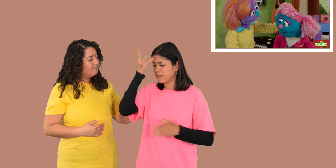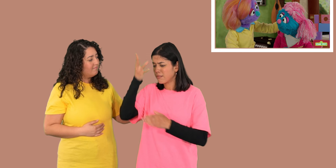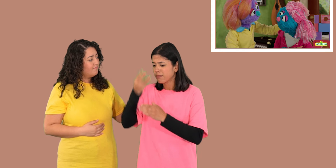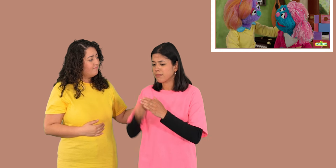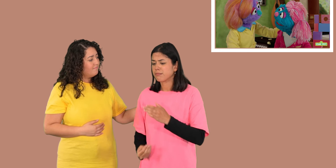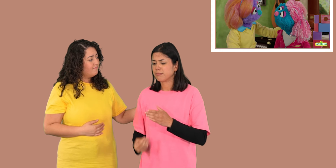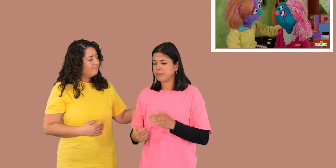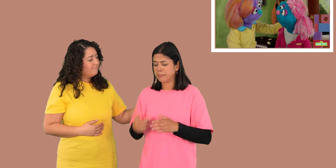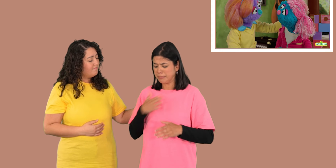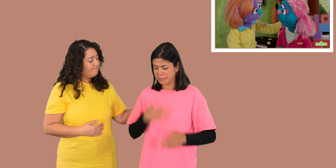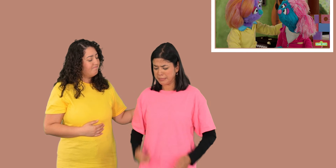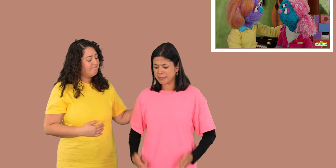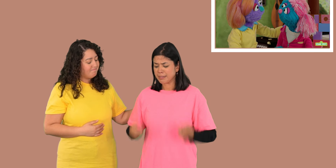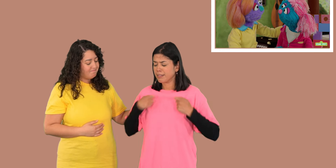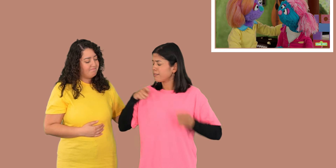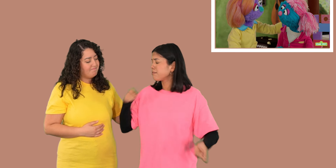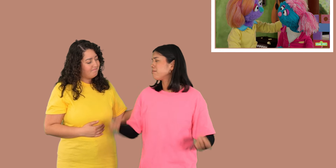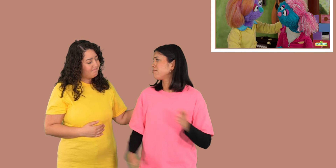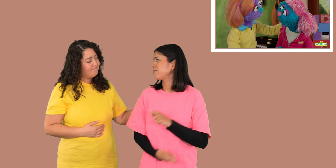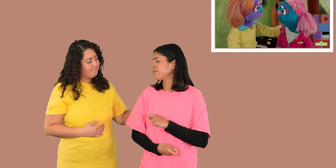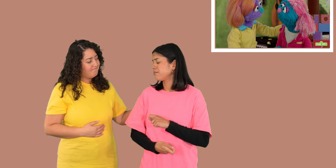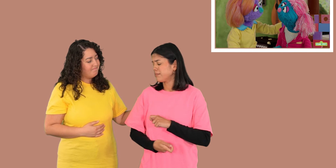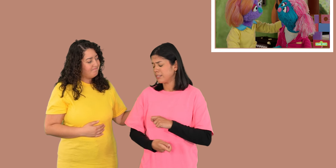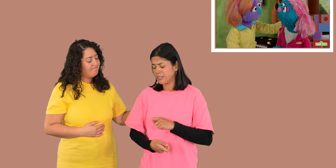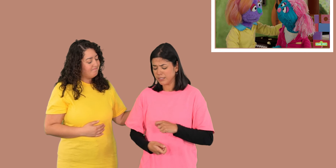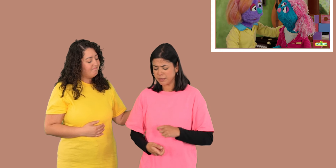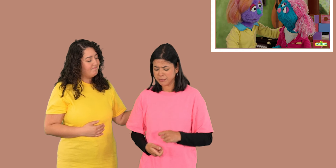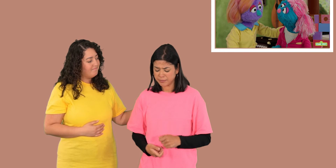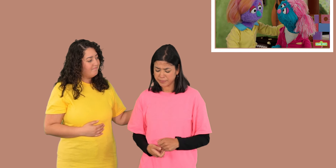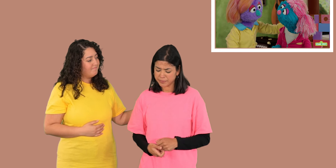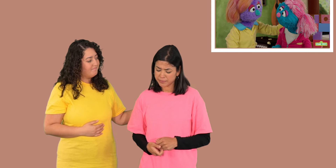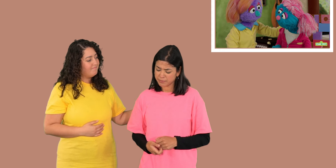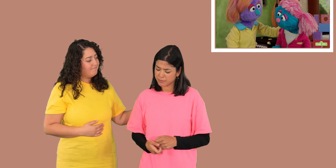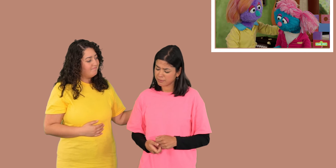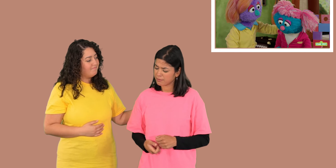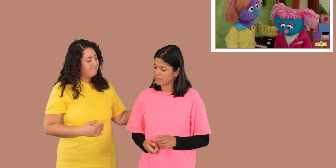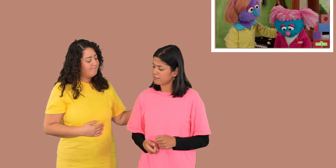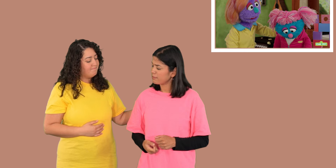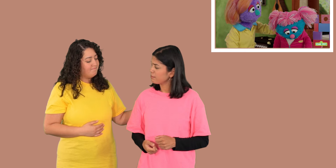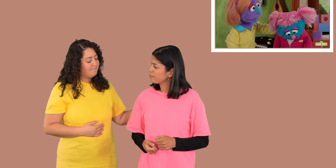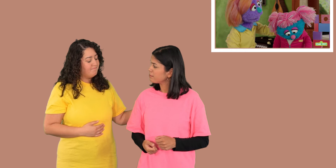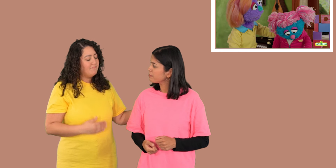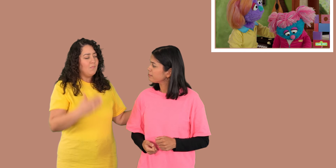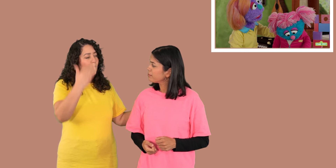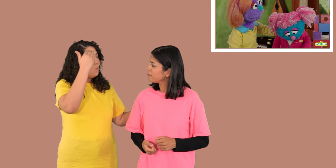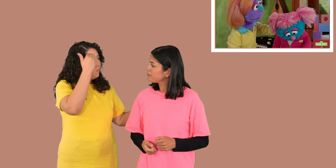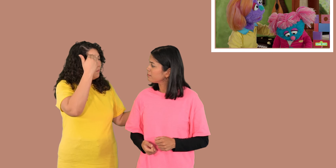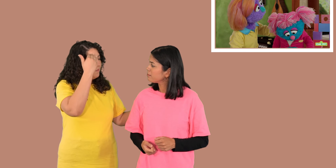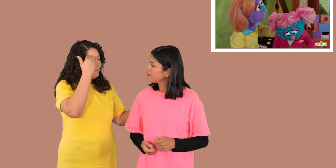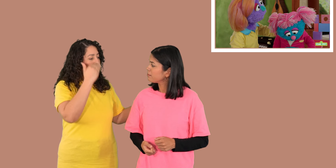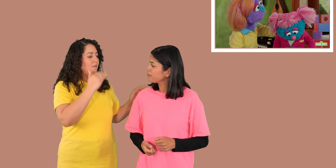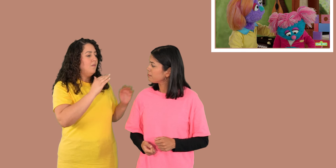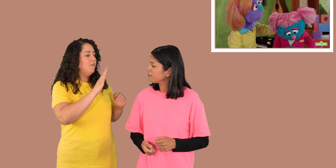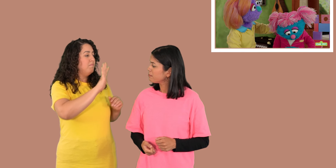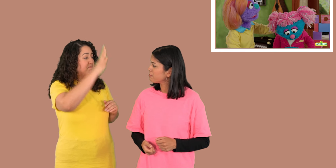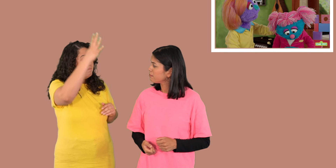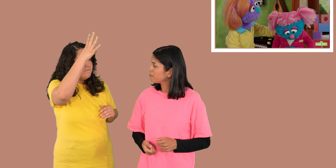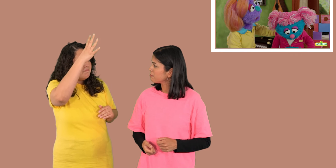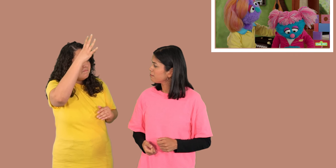que no está. Sí. Sí. Oye, sé que cuando tu papá falleció pasamos